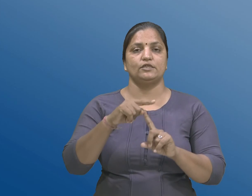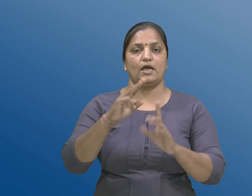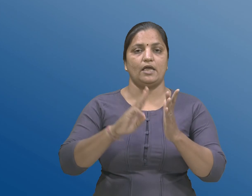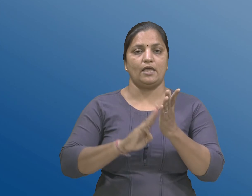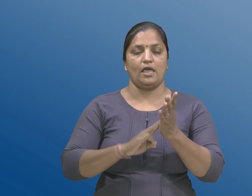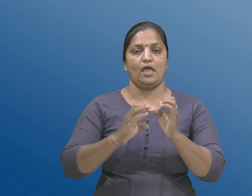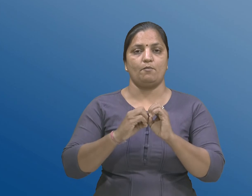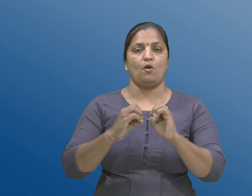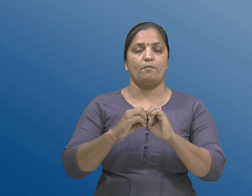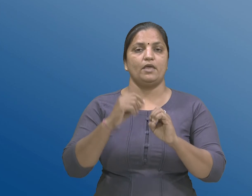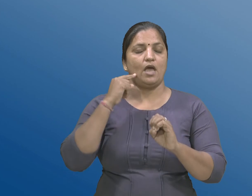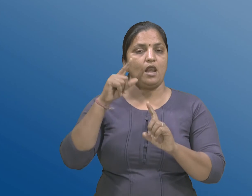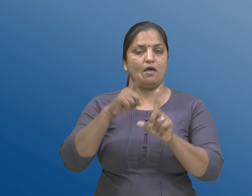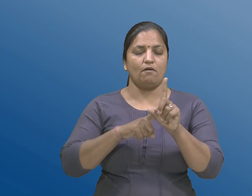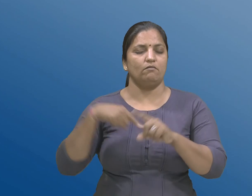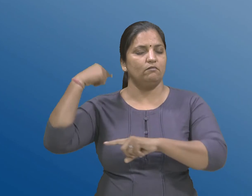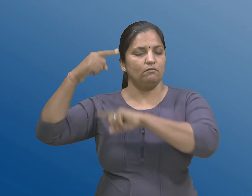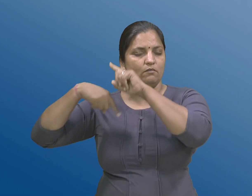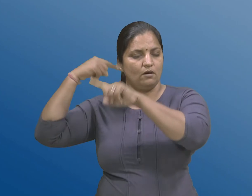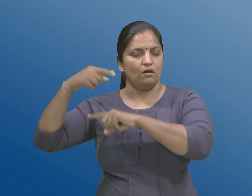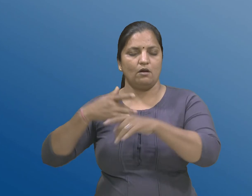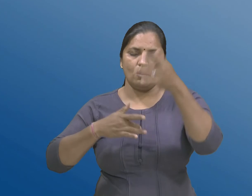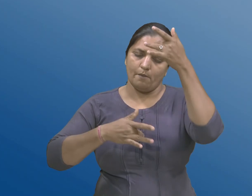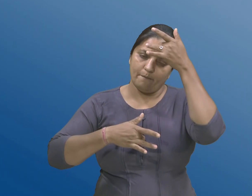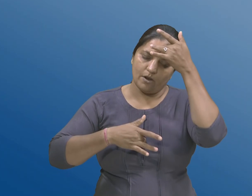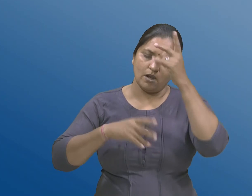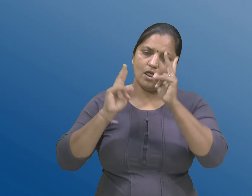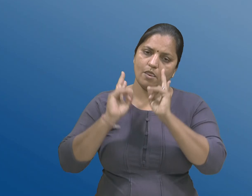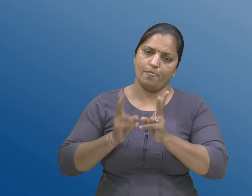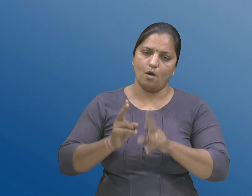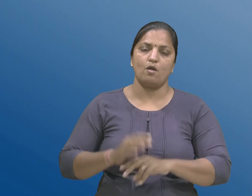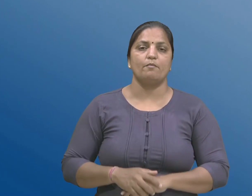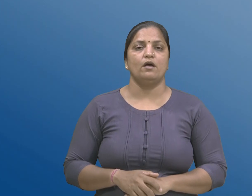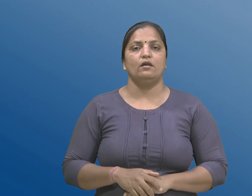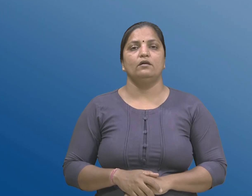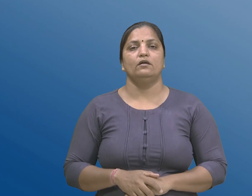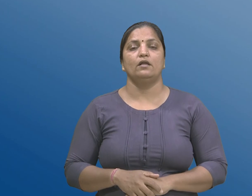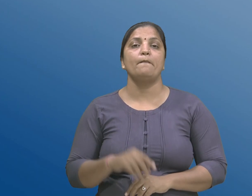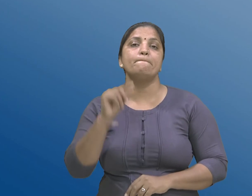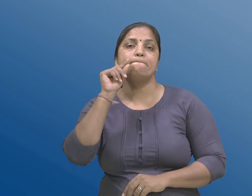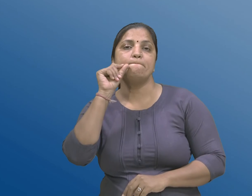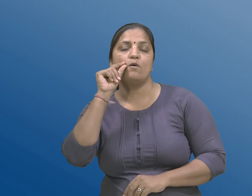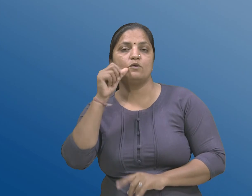इटले के आनुमानशिक रोग जे सामान्य रिते फक्त पूरुषो नेज असर करे छे,